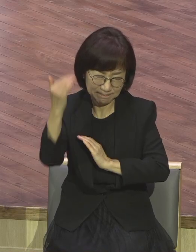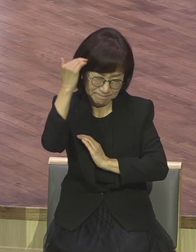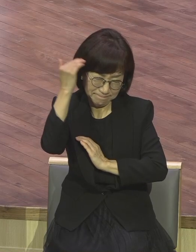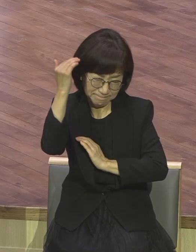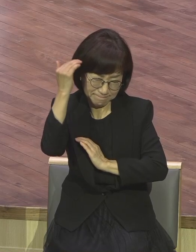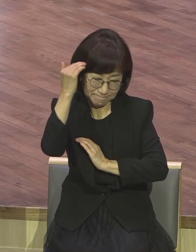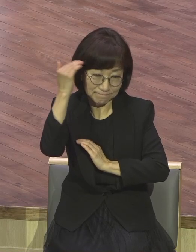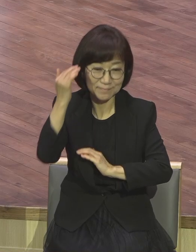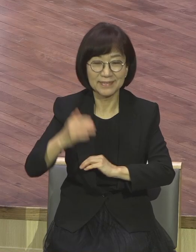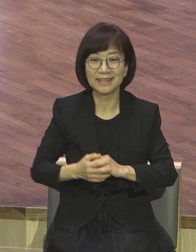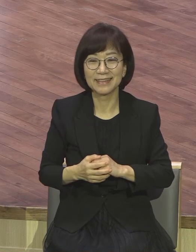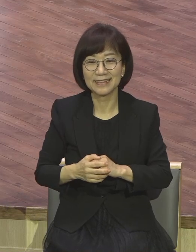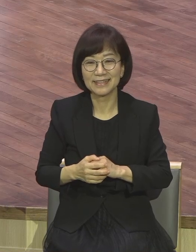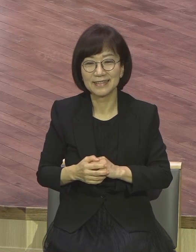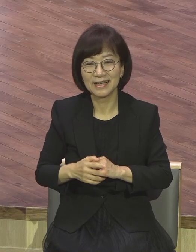뭘로 깨닫지 못하도록.